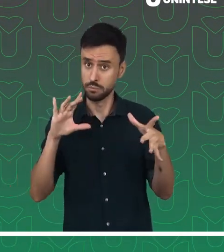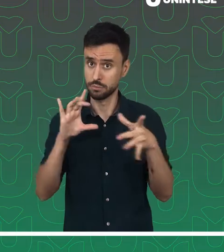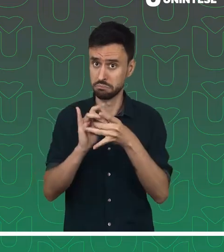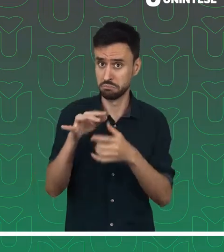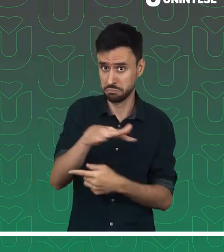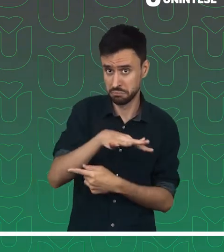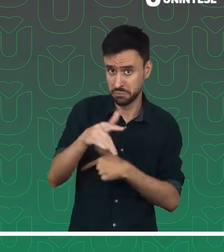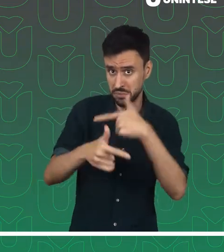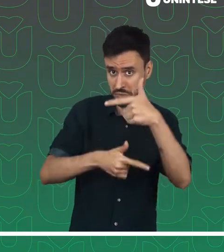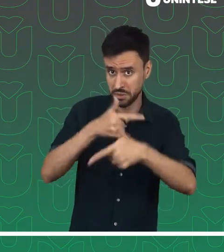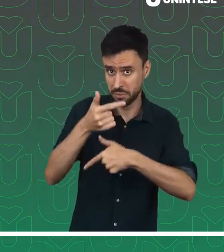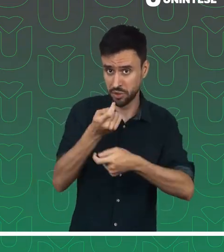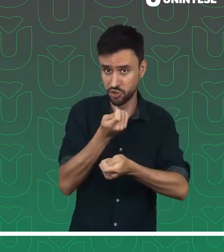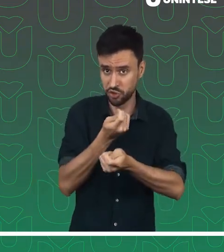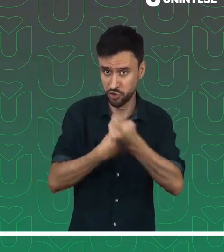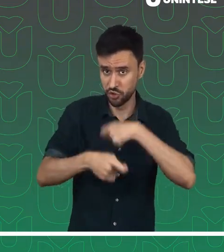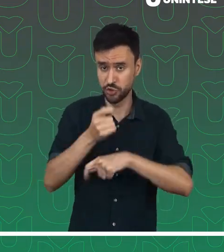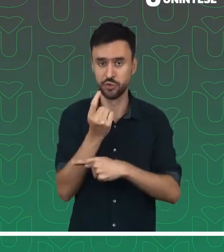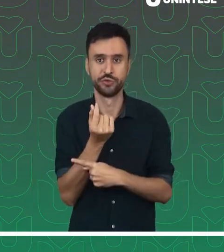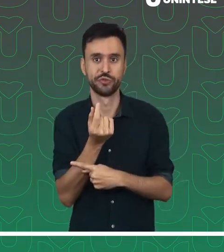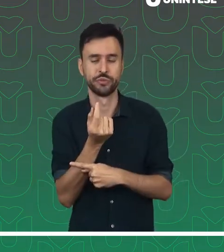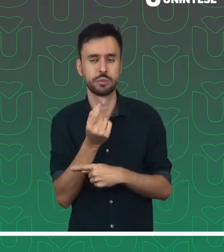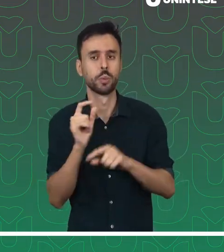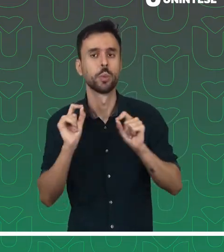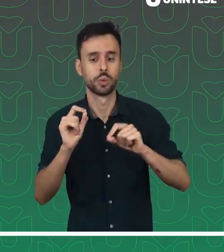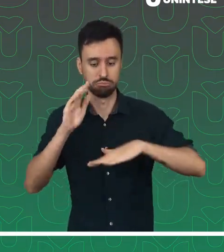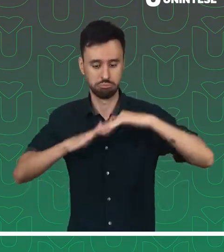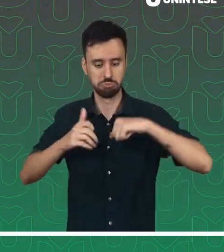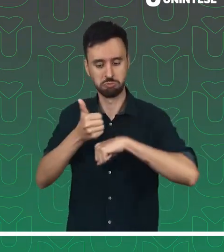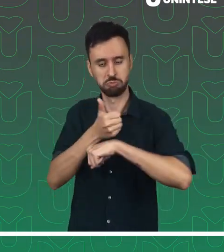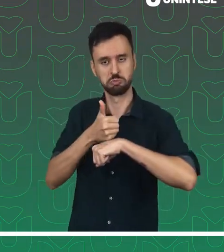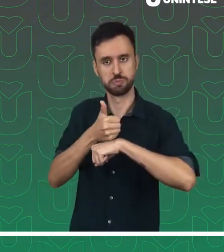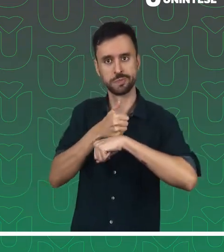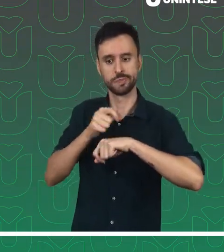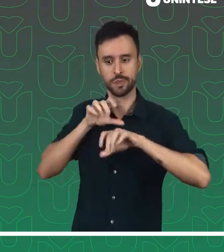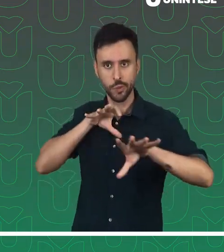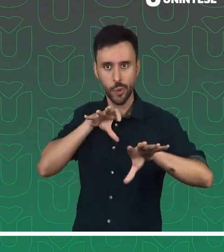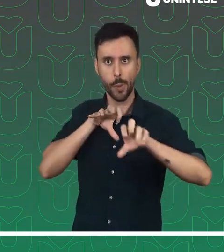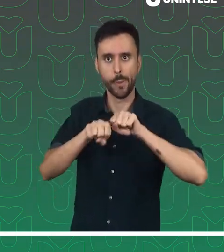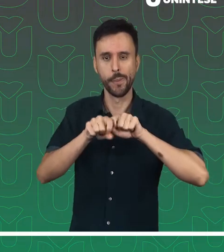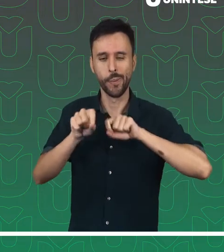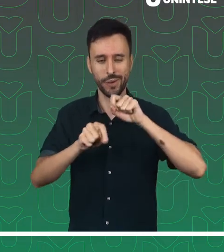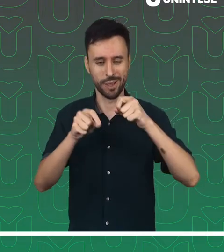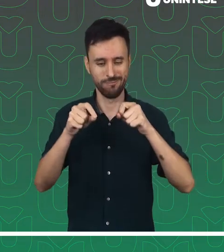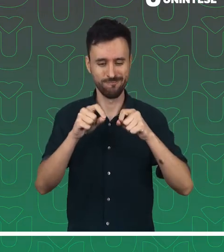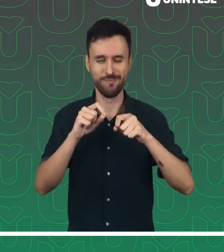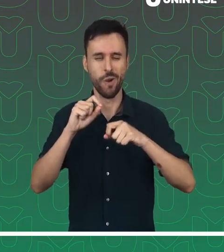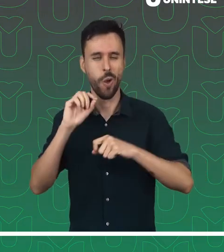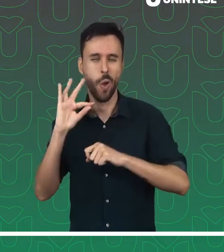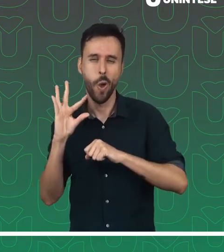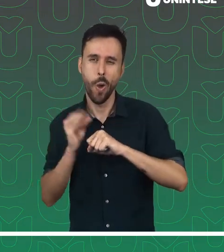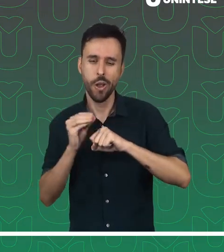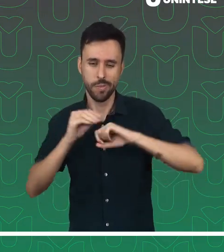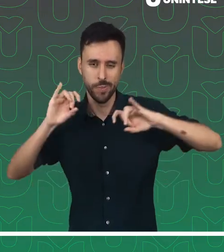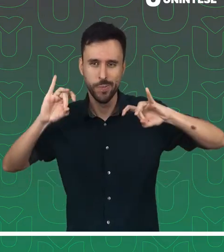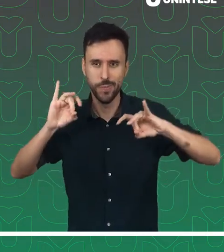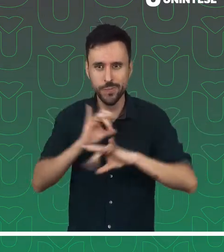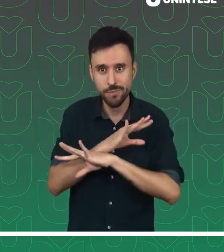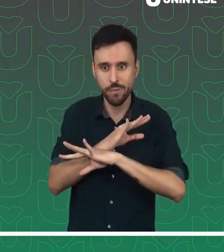relacionados à área de gestão financeira, o profissional sai da graduação com os conhecimentos necessários para concorrer